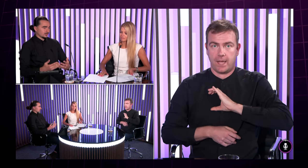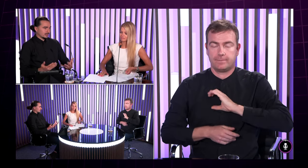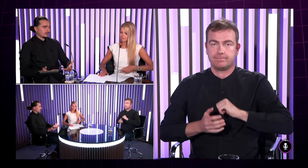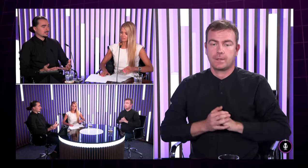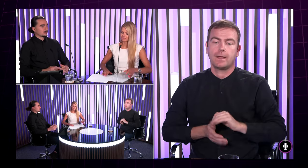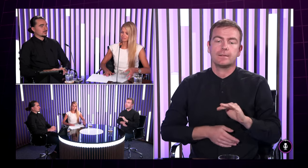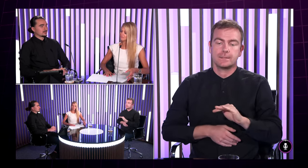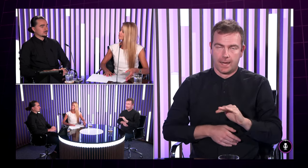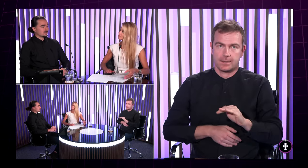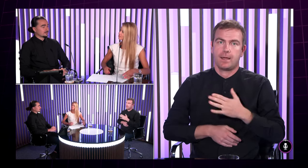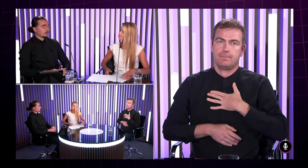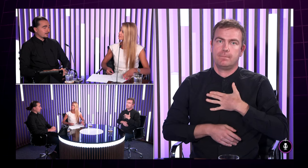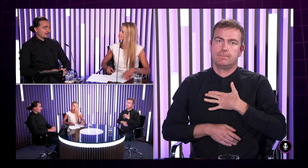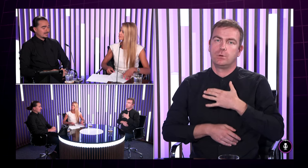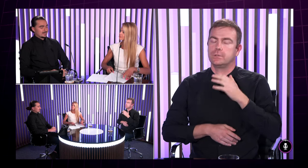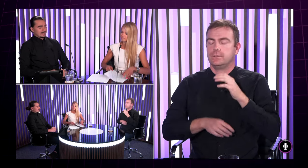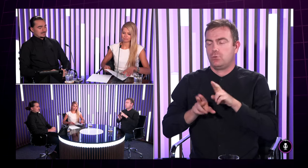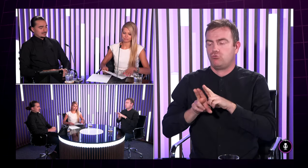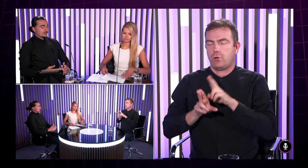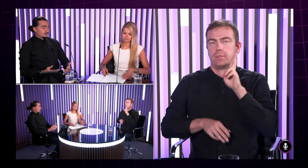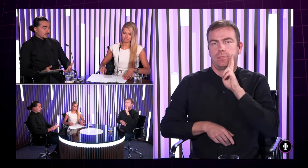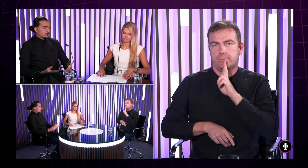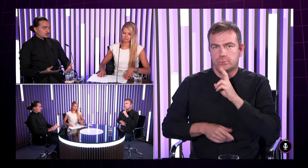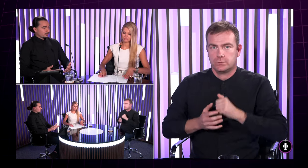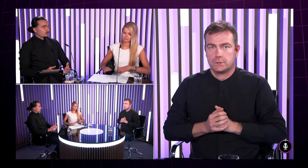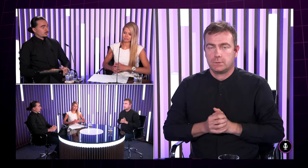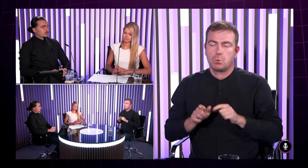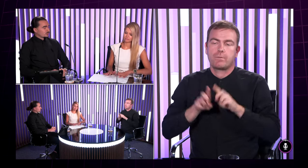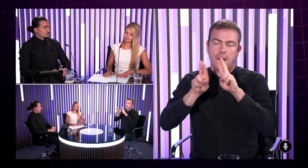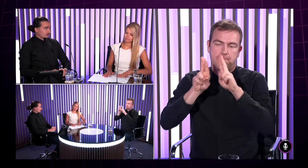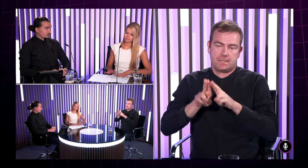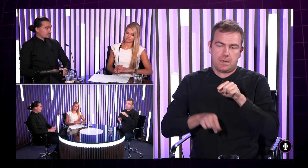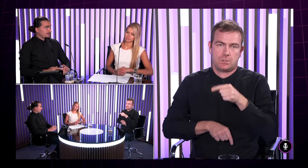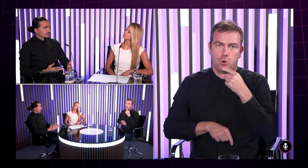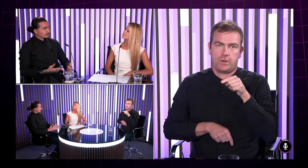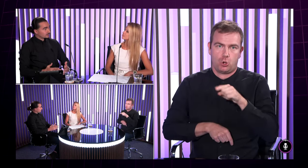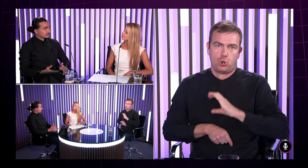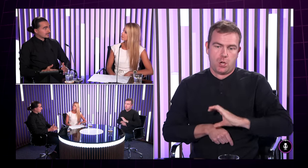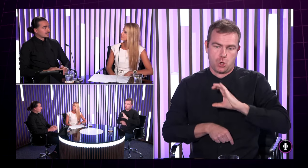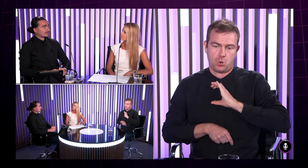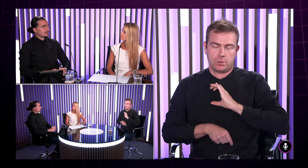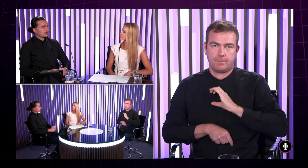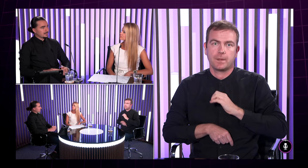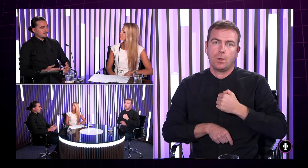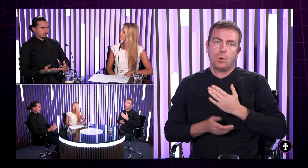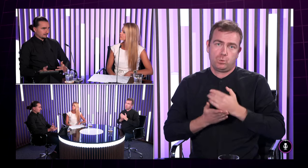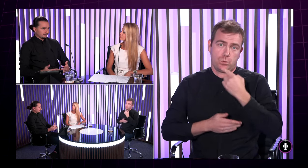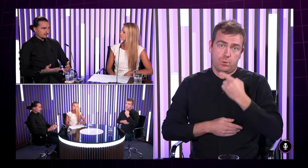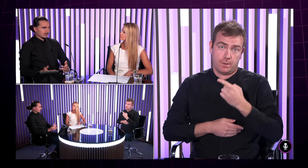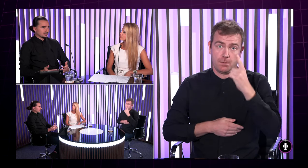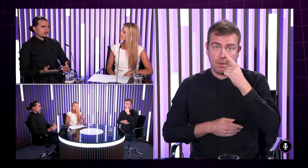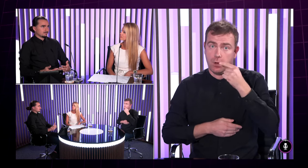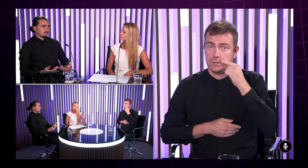rodičov čo je teda aj tak medzinárodne uznávaný pojem čiže ako som už spomenul moji rodičia sú nepočujúci aj otec aj mamina